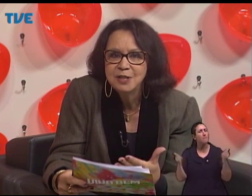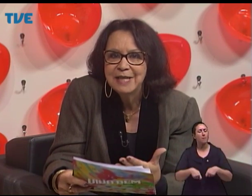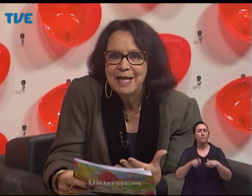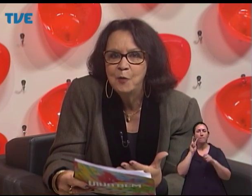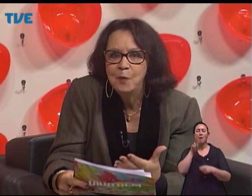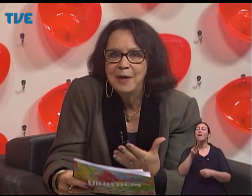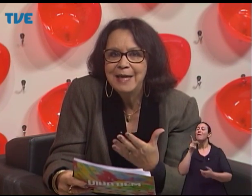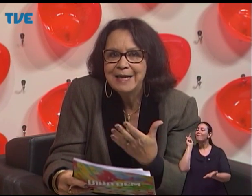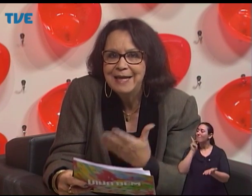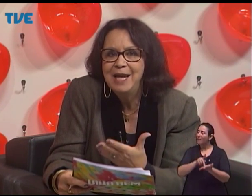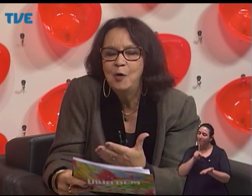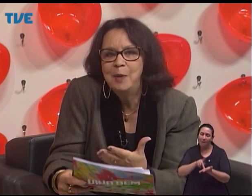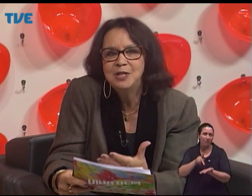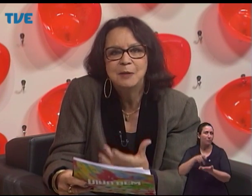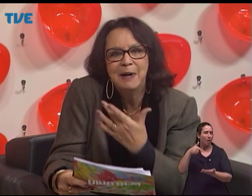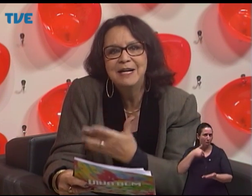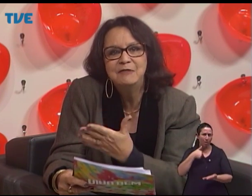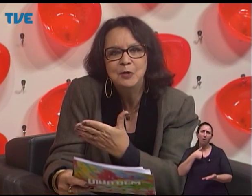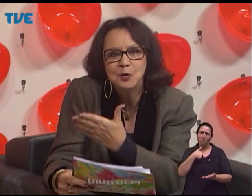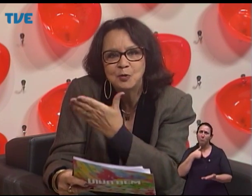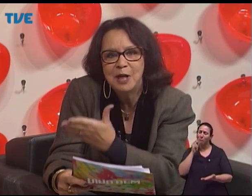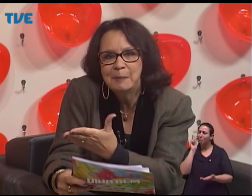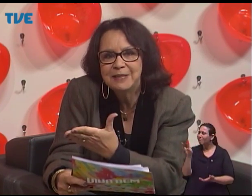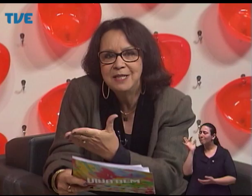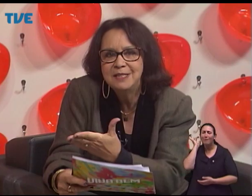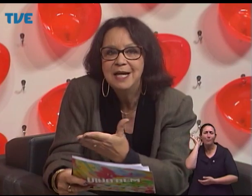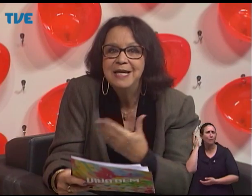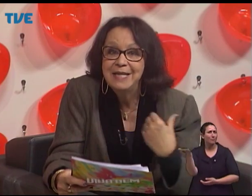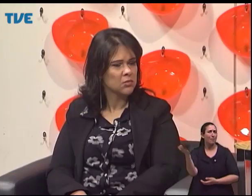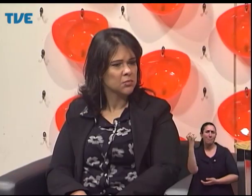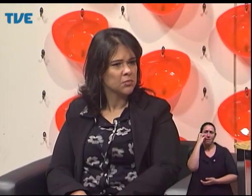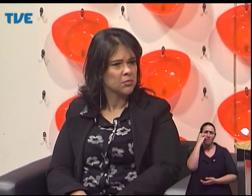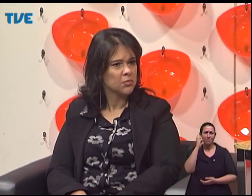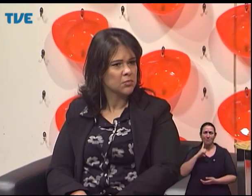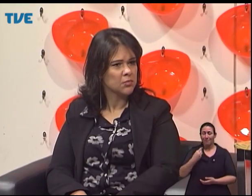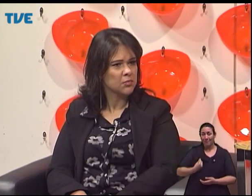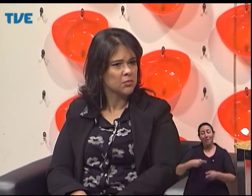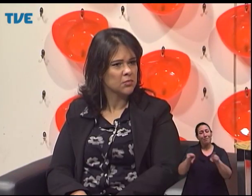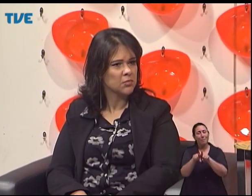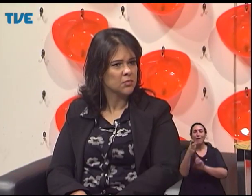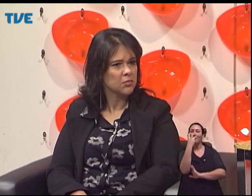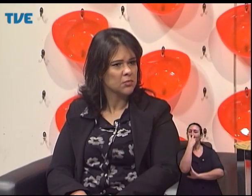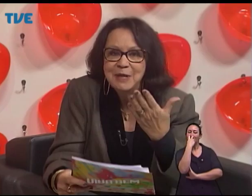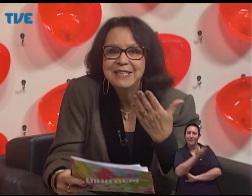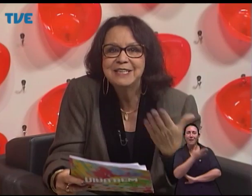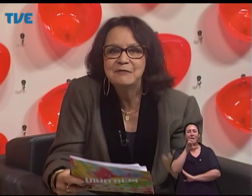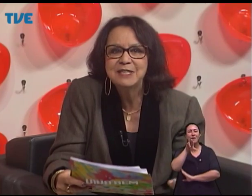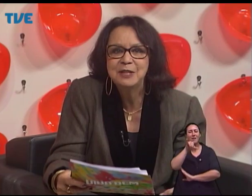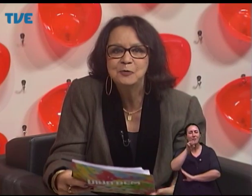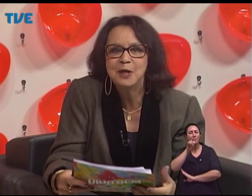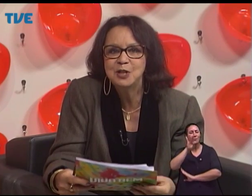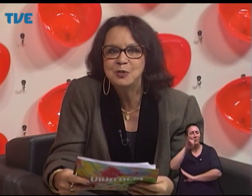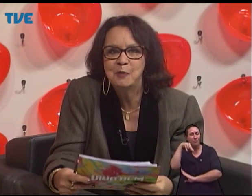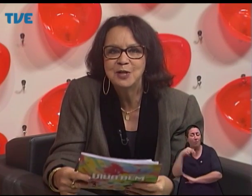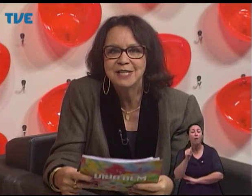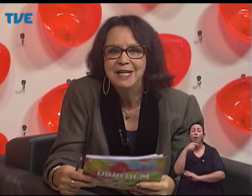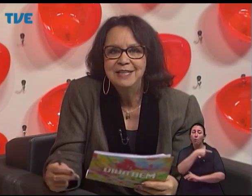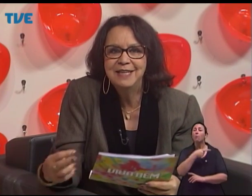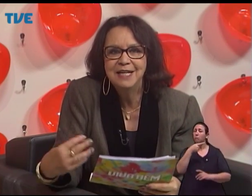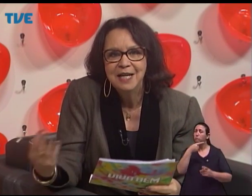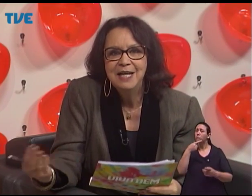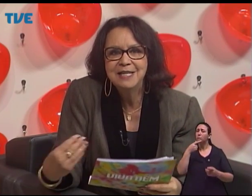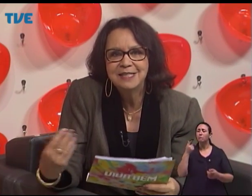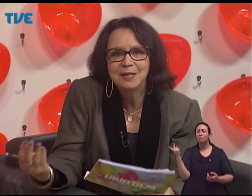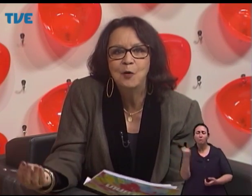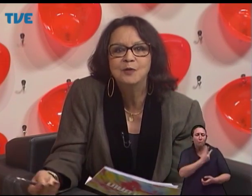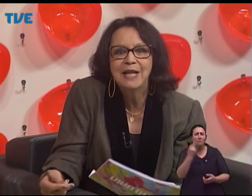volto a dizer, realmente é maravilhoso ter a Patrícia e a Cris aqui, que não está aparecendo, mas que está fazendo com que a gente possa